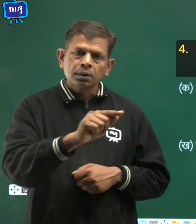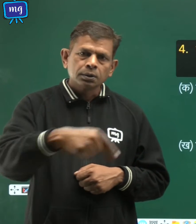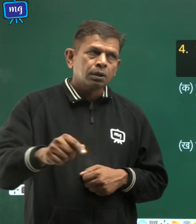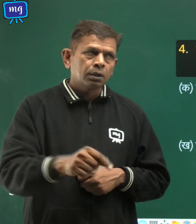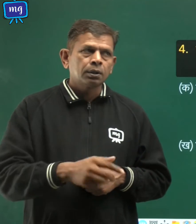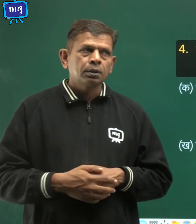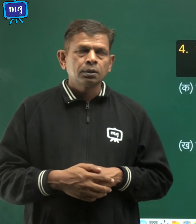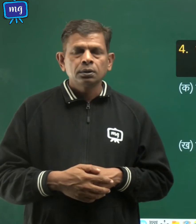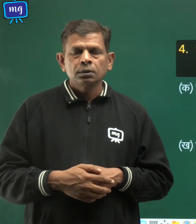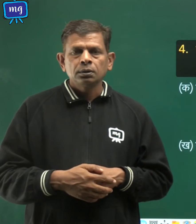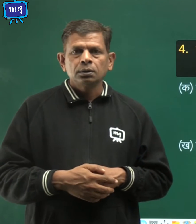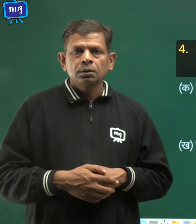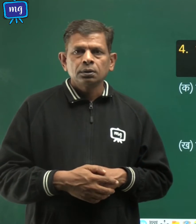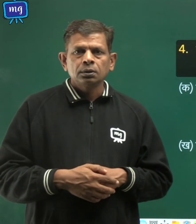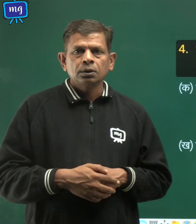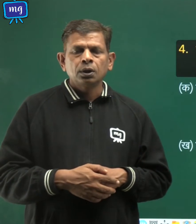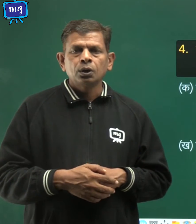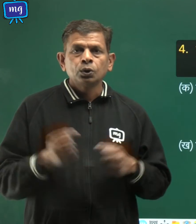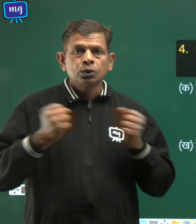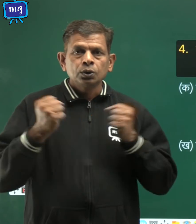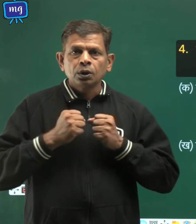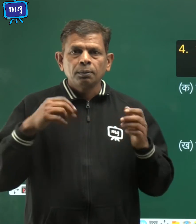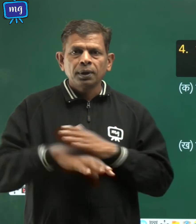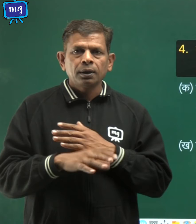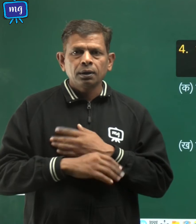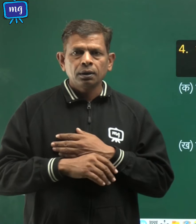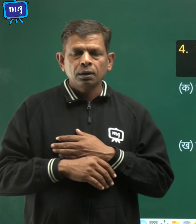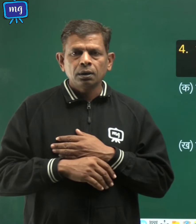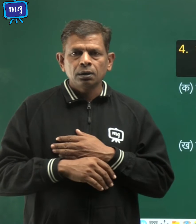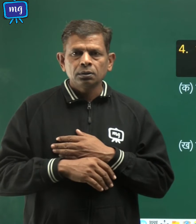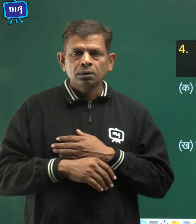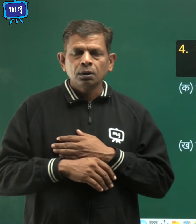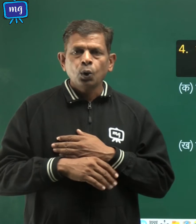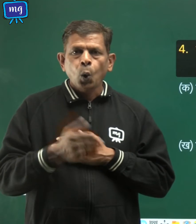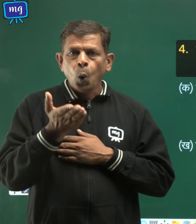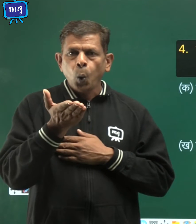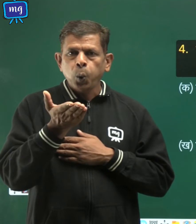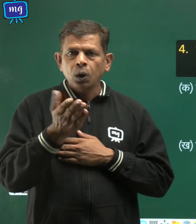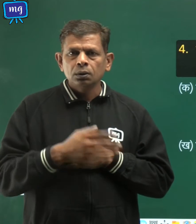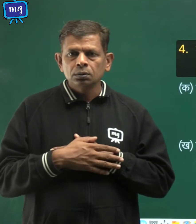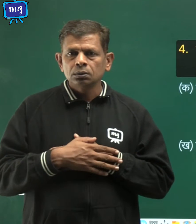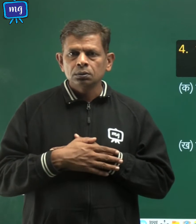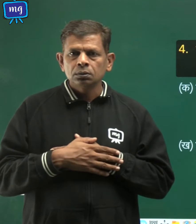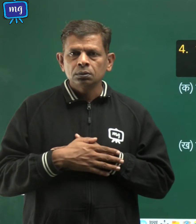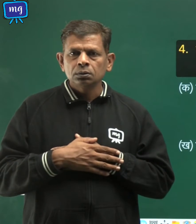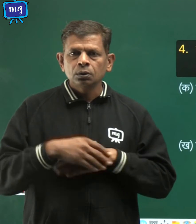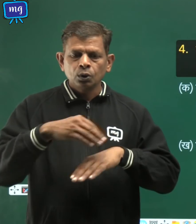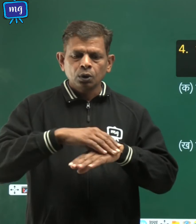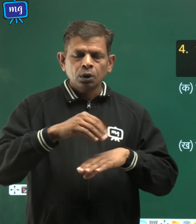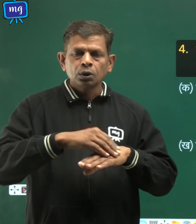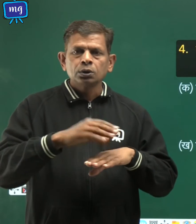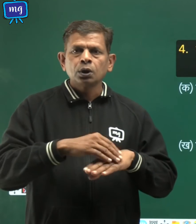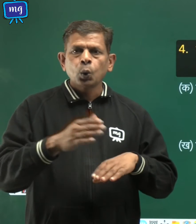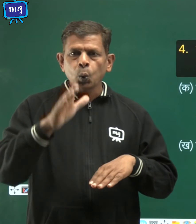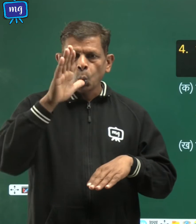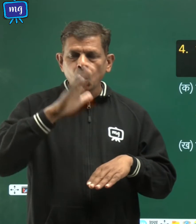लगाना है शीत काल में पवन थल से सागर की